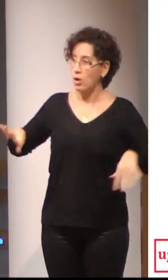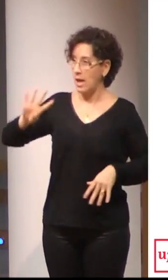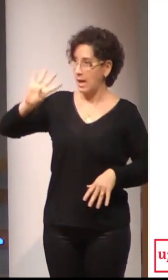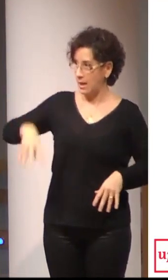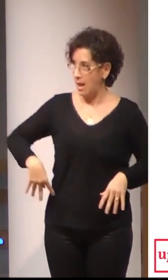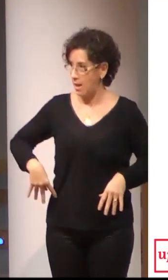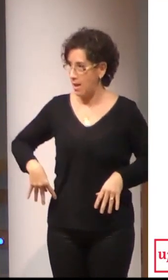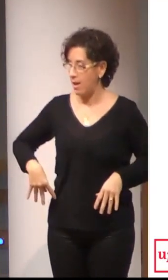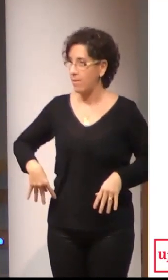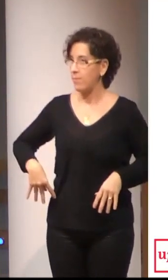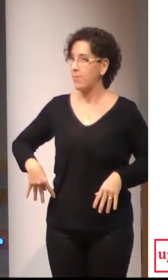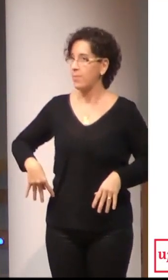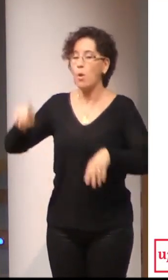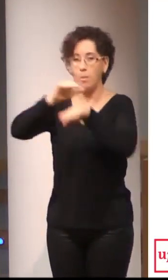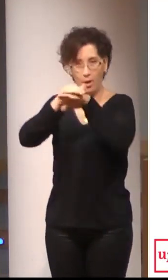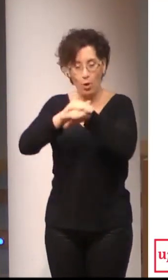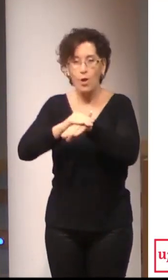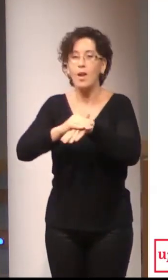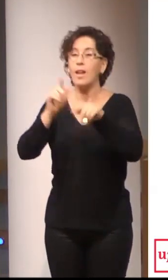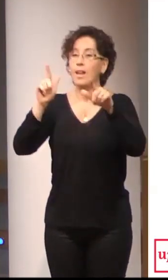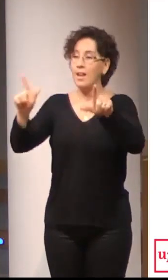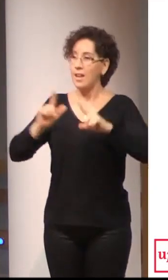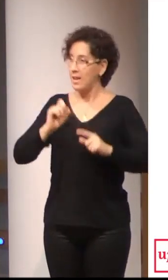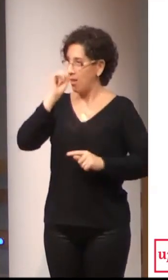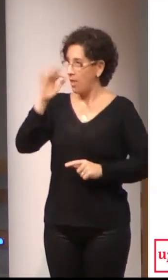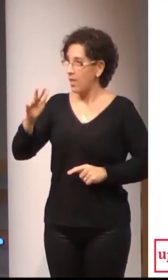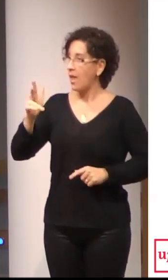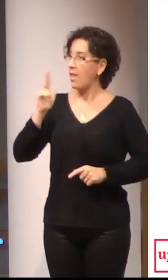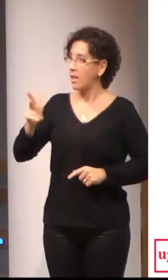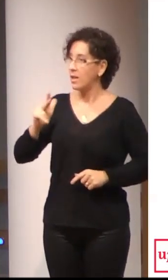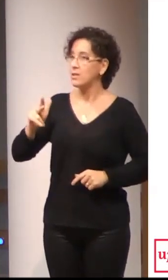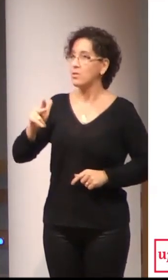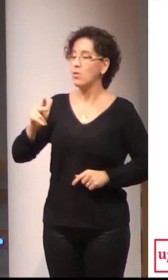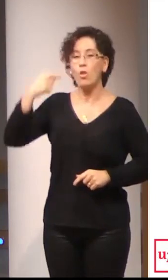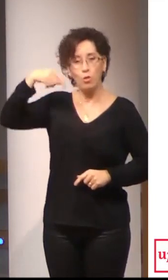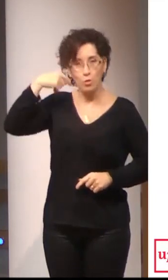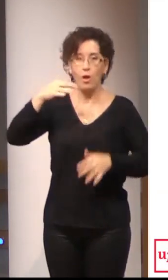licenciada en Derecho e doctora en Filología Catalana.